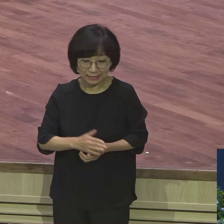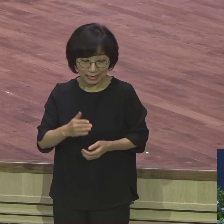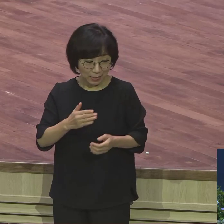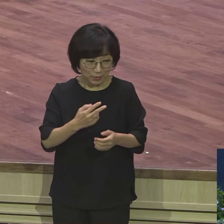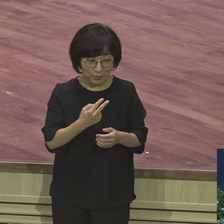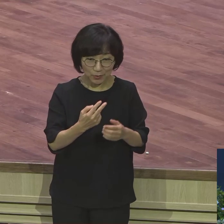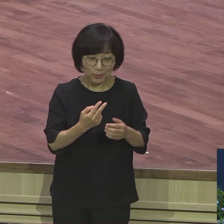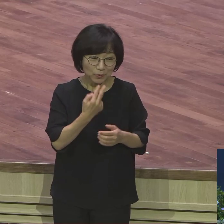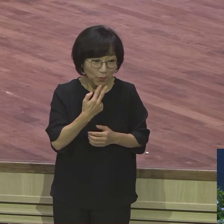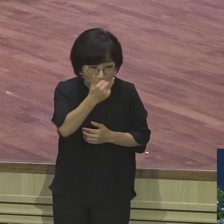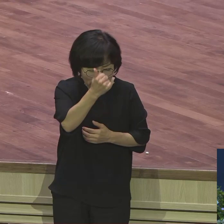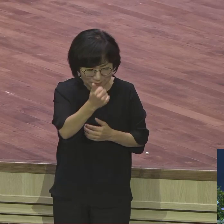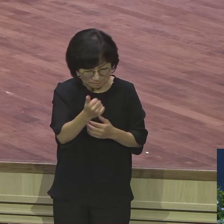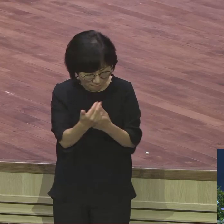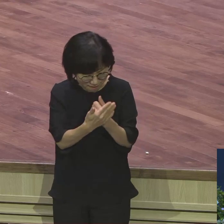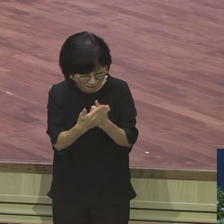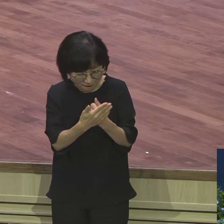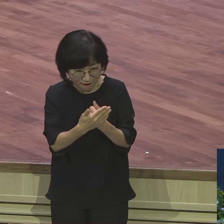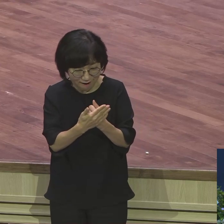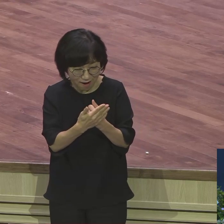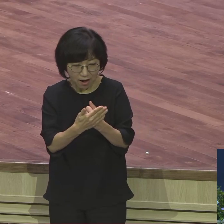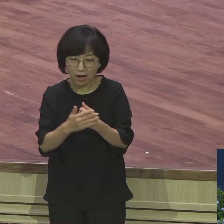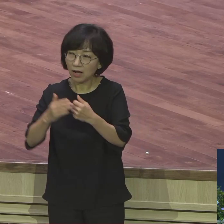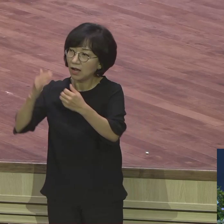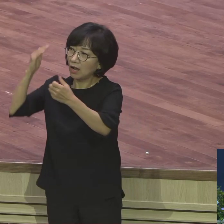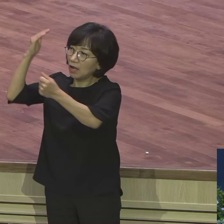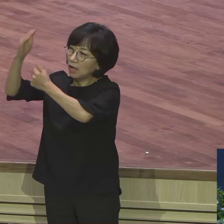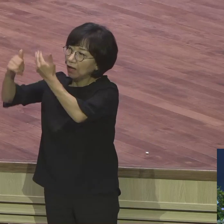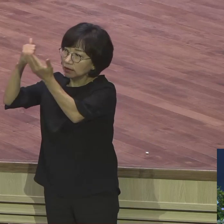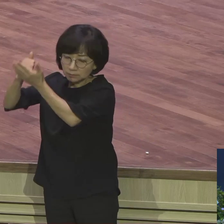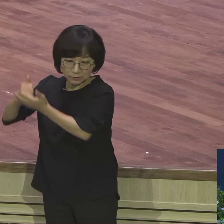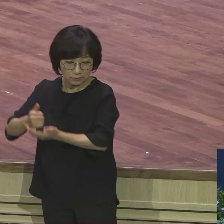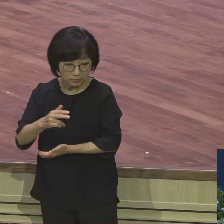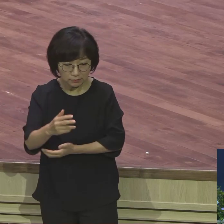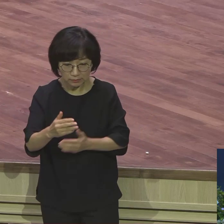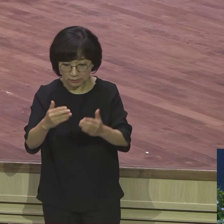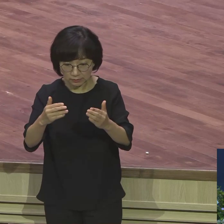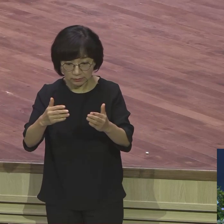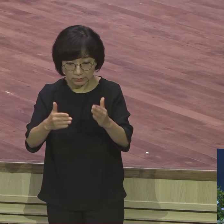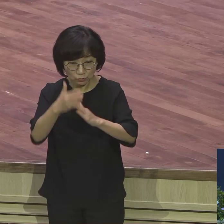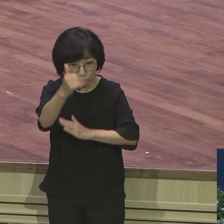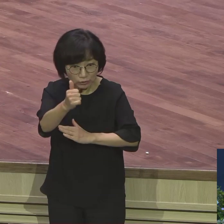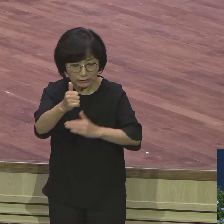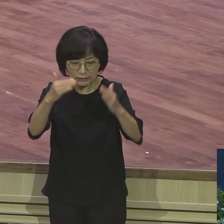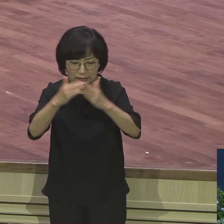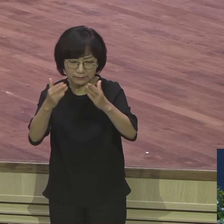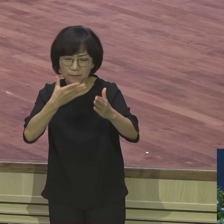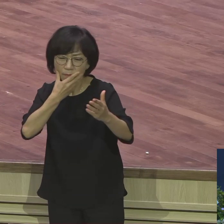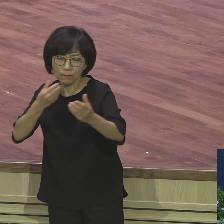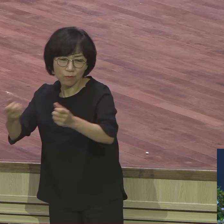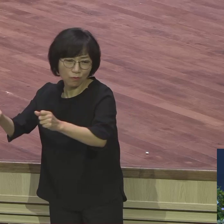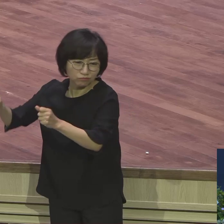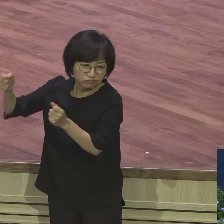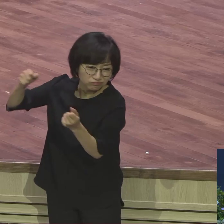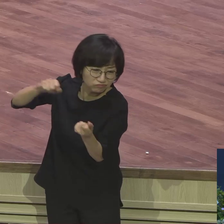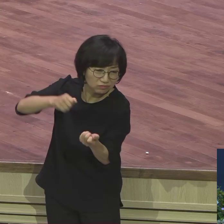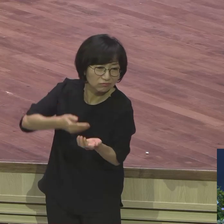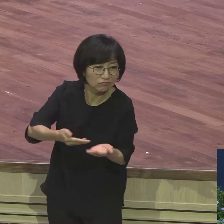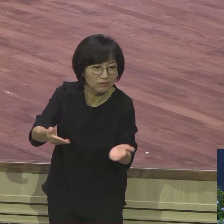보디발의 가정에 큰 복을 받는 거요 요셉은 자기에게 주어진 일에 대해서 최선을 다해서 증거를 보입니다